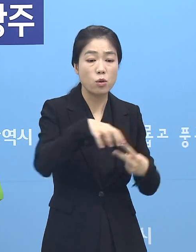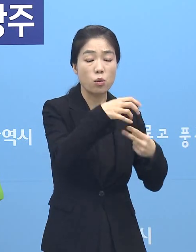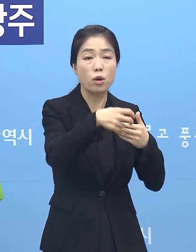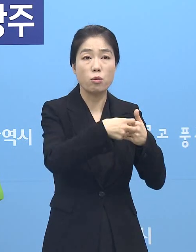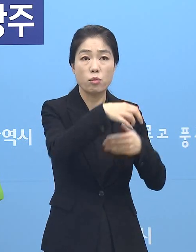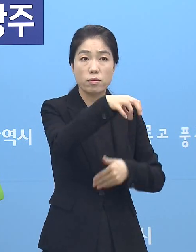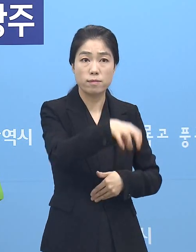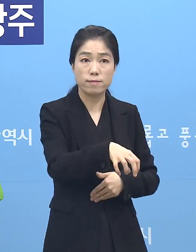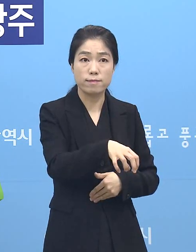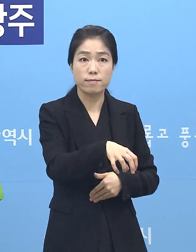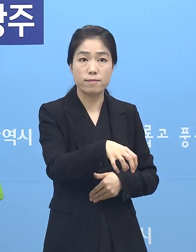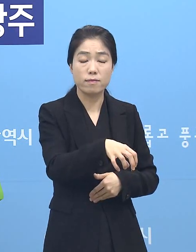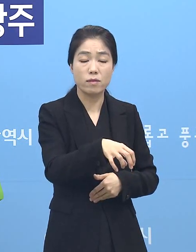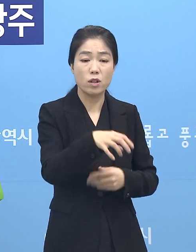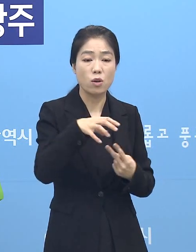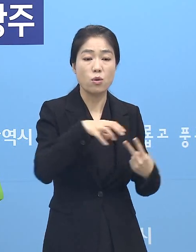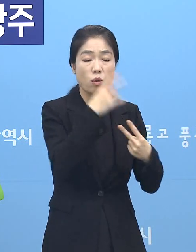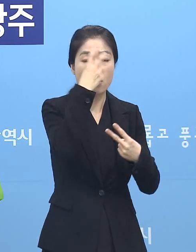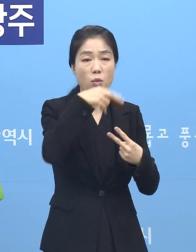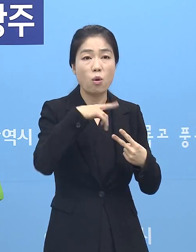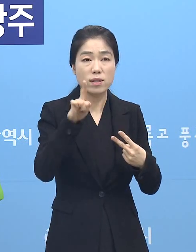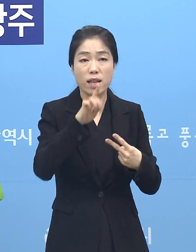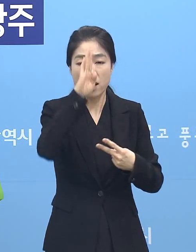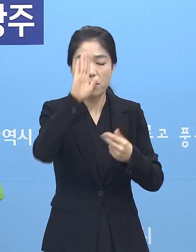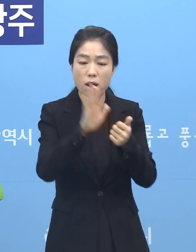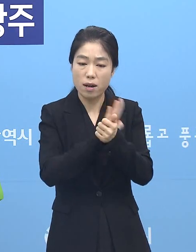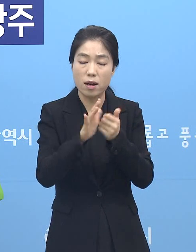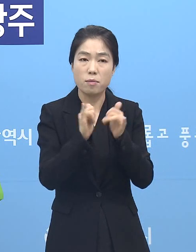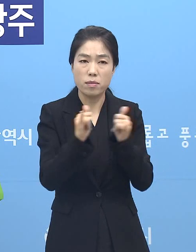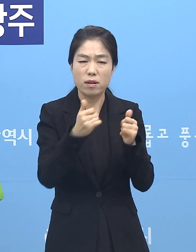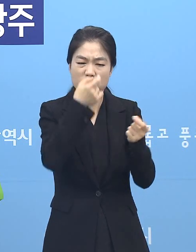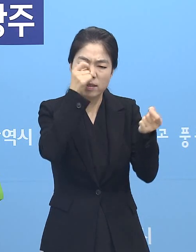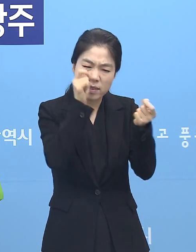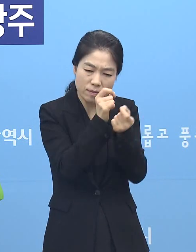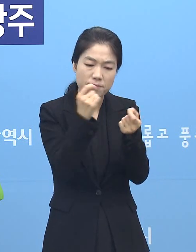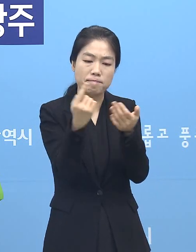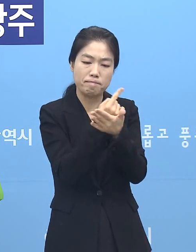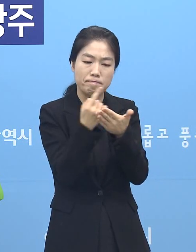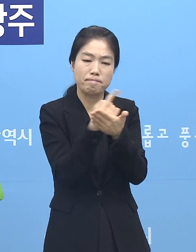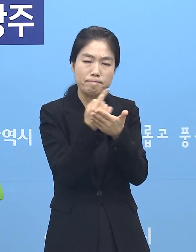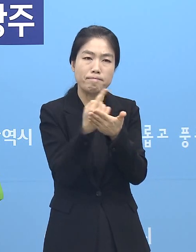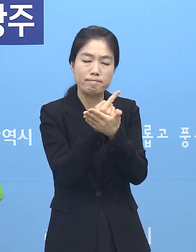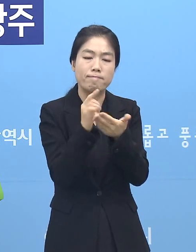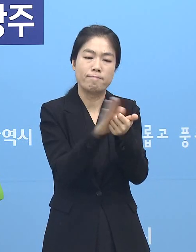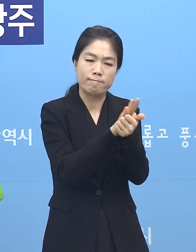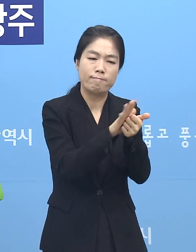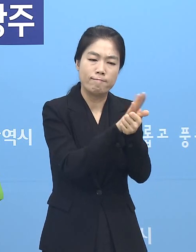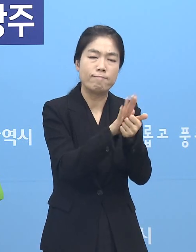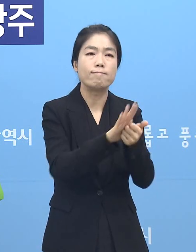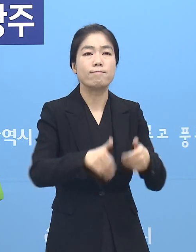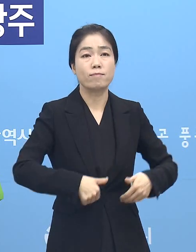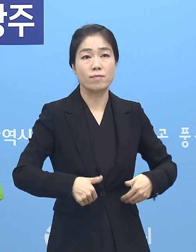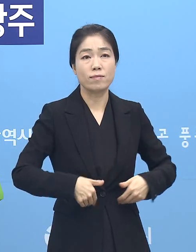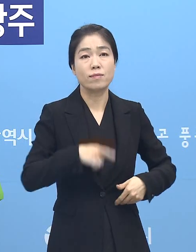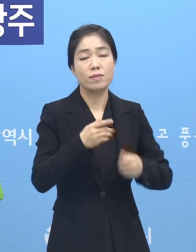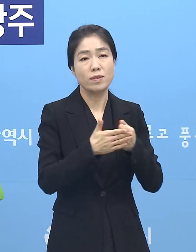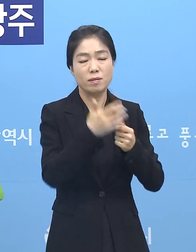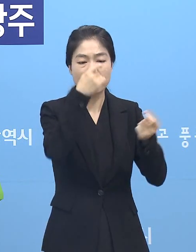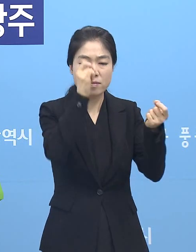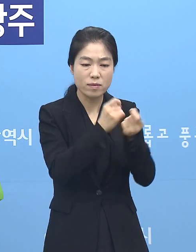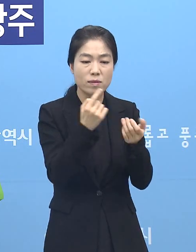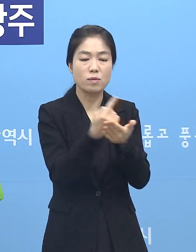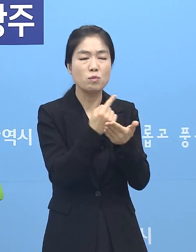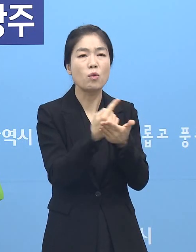요양보호사라든지 간병인들과 아주 밀착해서 보호를 해줘야 되기 때문에 밀접